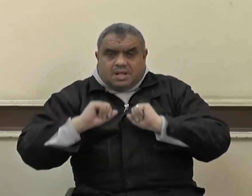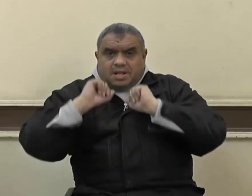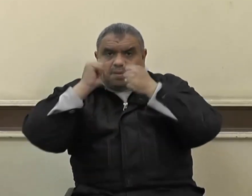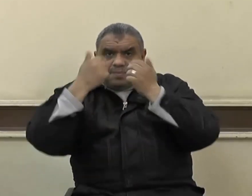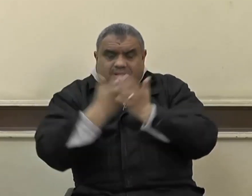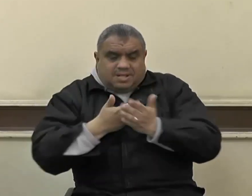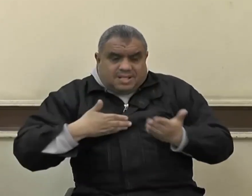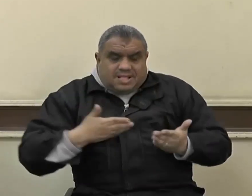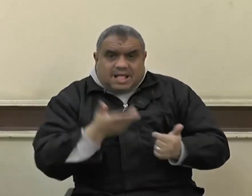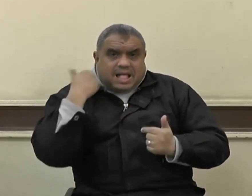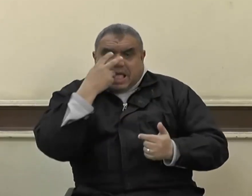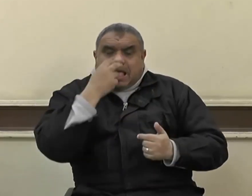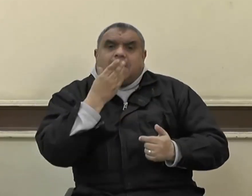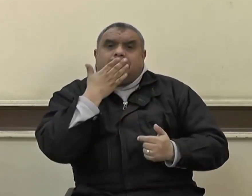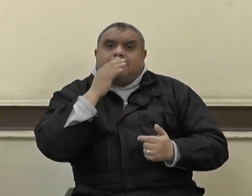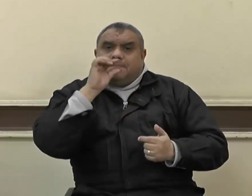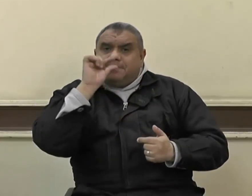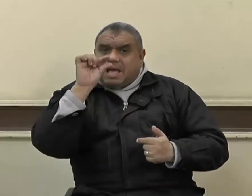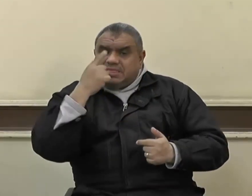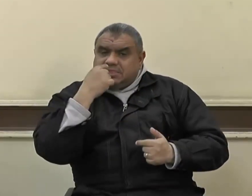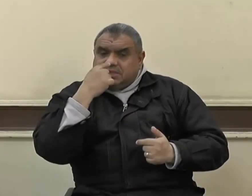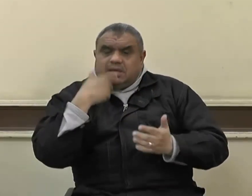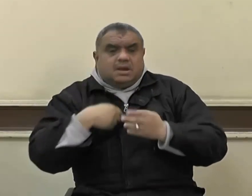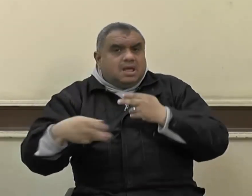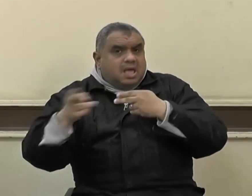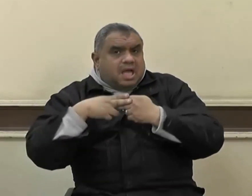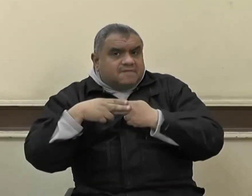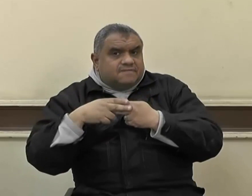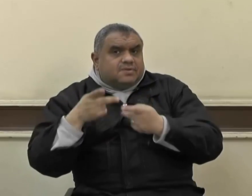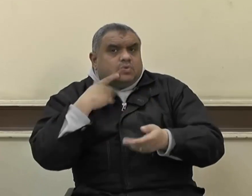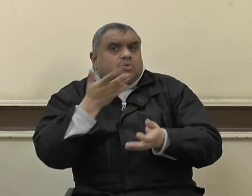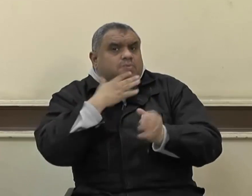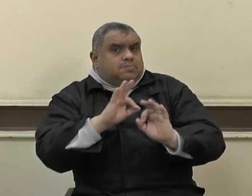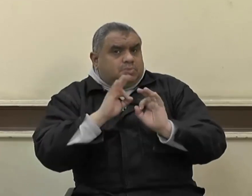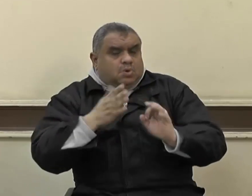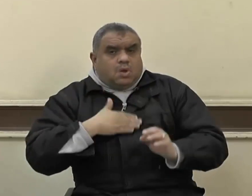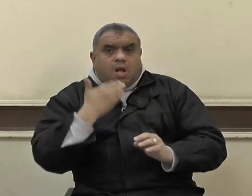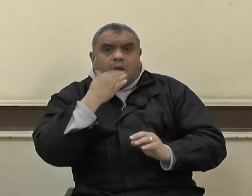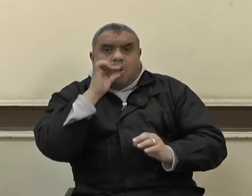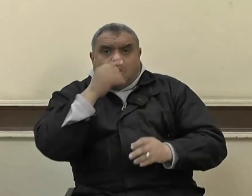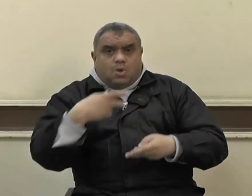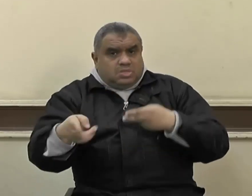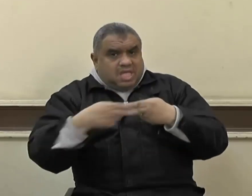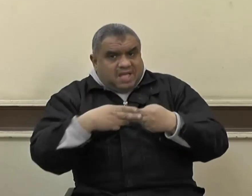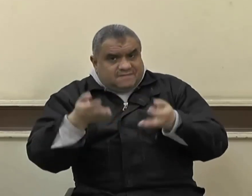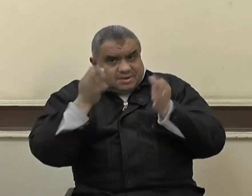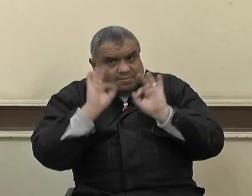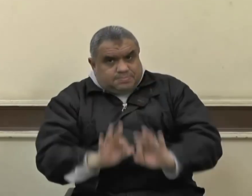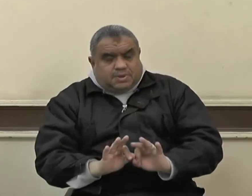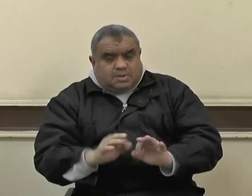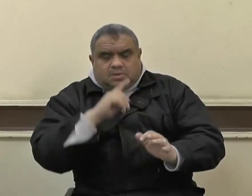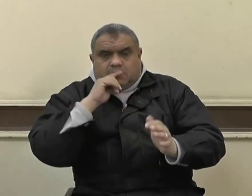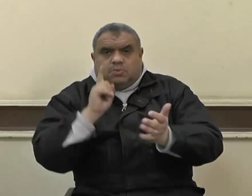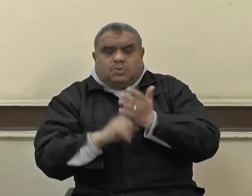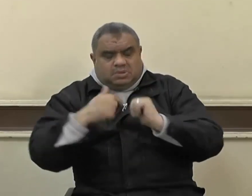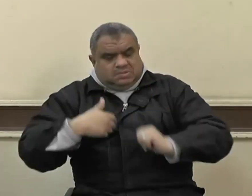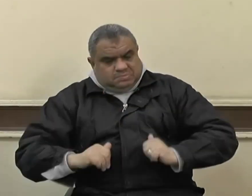وجاء إلى رسول الله صلى الله عليه وسلم فقال يا رسول الله من